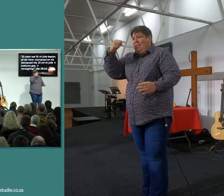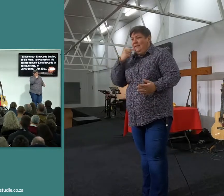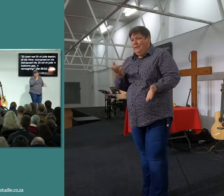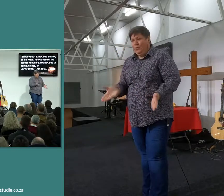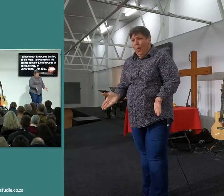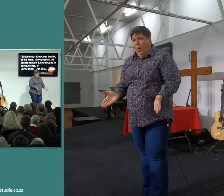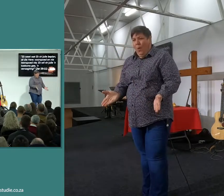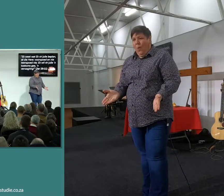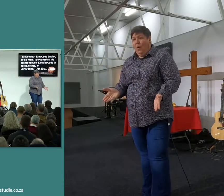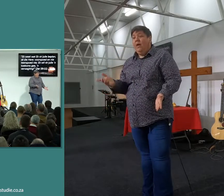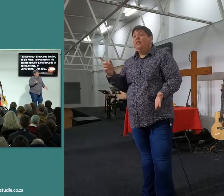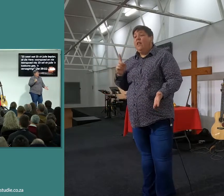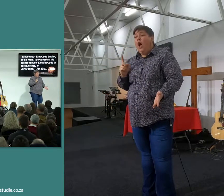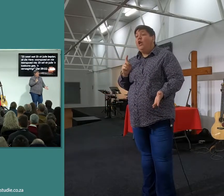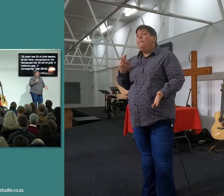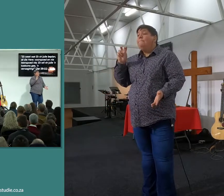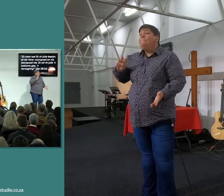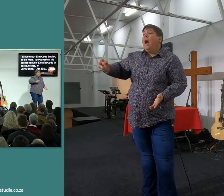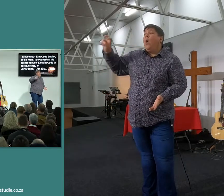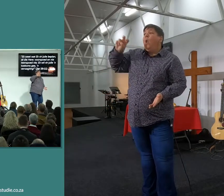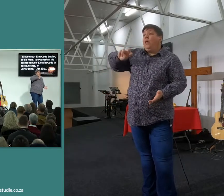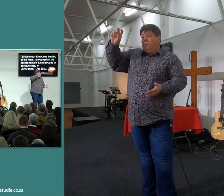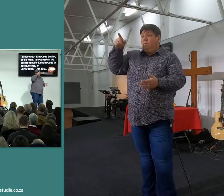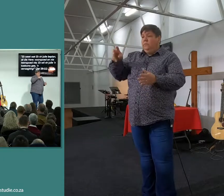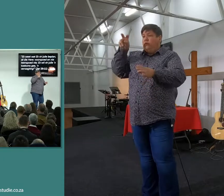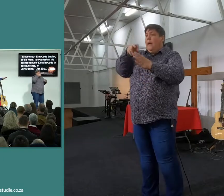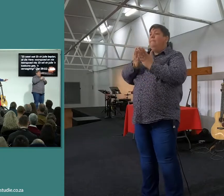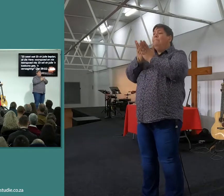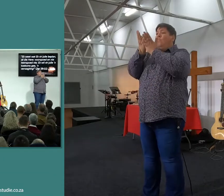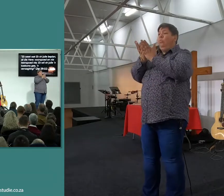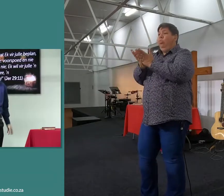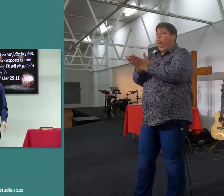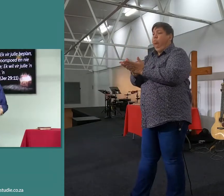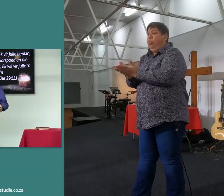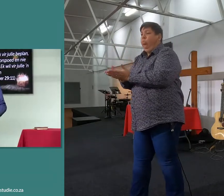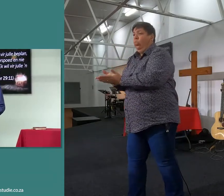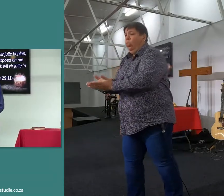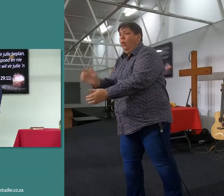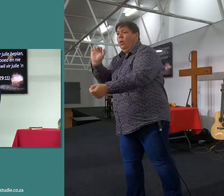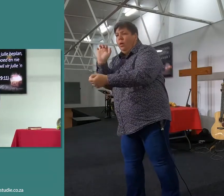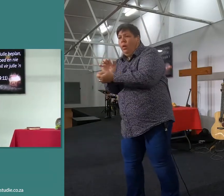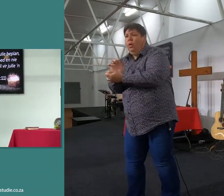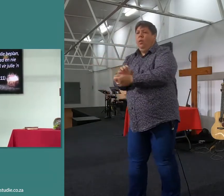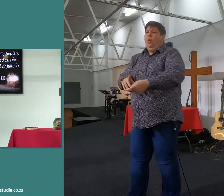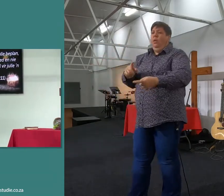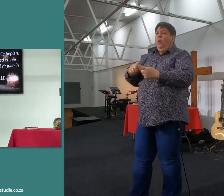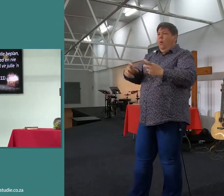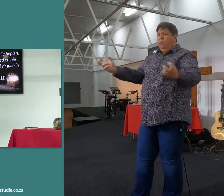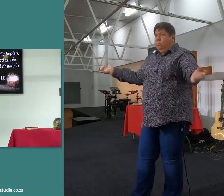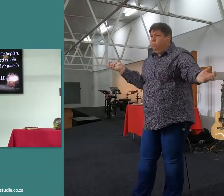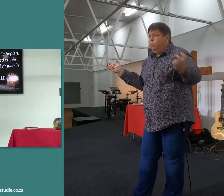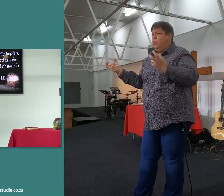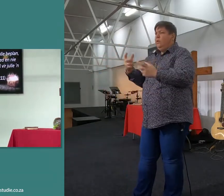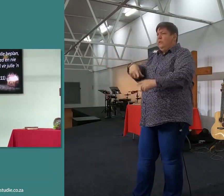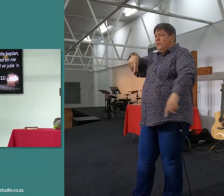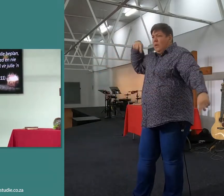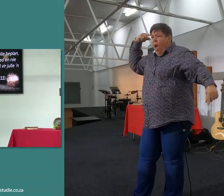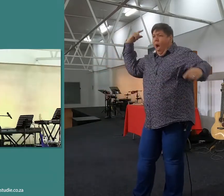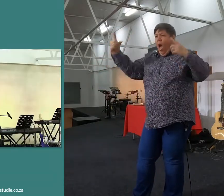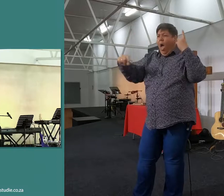Dit is ook om Paulus, op a boot wat kan wees wat sink, en alles loop skeef van hom, en hy is een tronk, hy word gestenig, hy word met die sweep geslaan, en hy